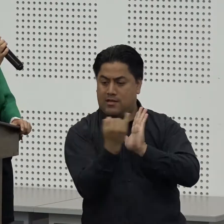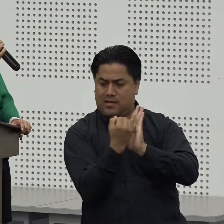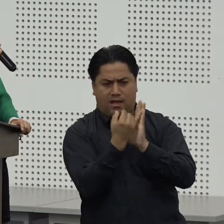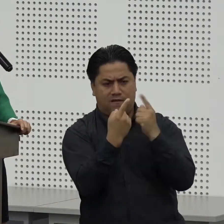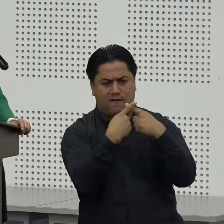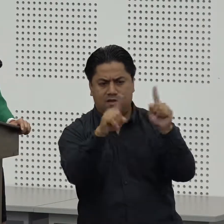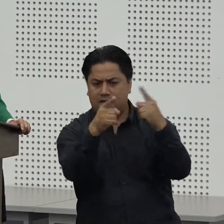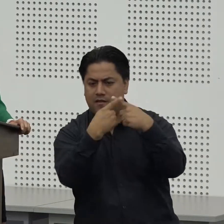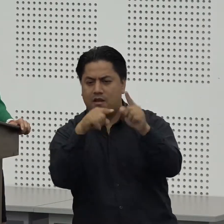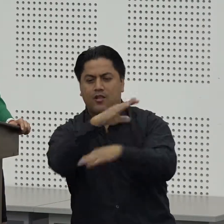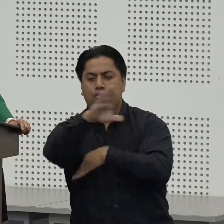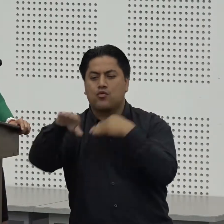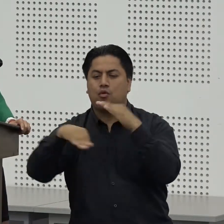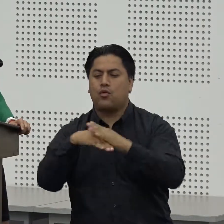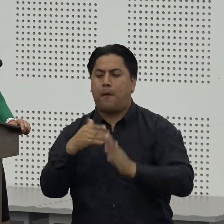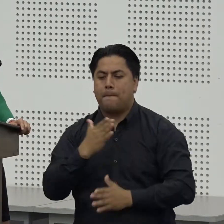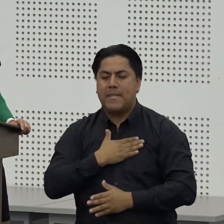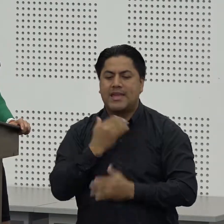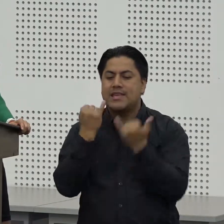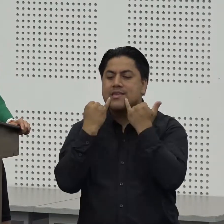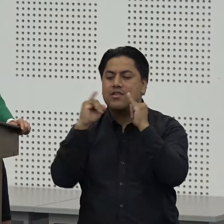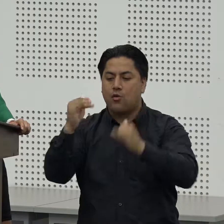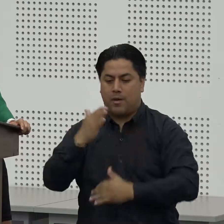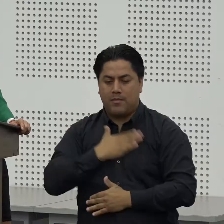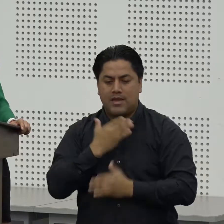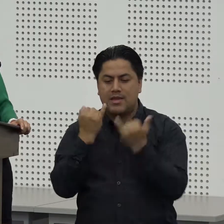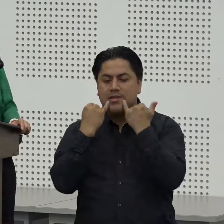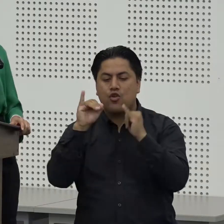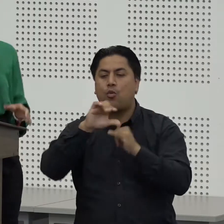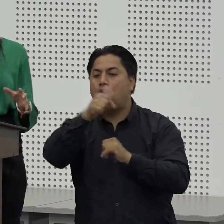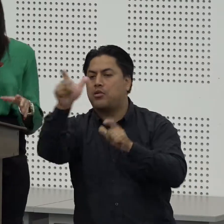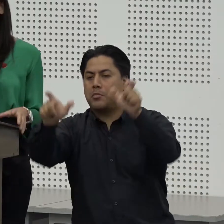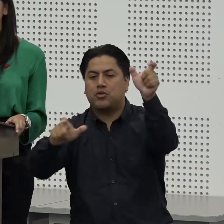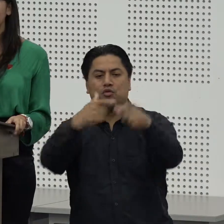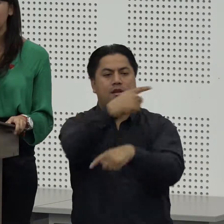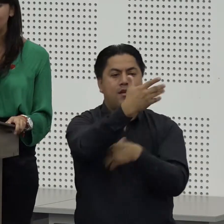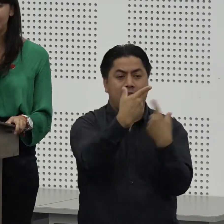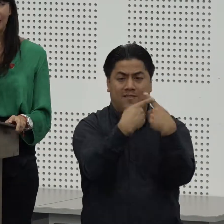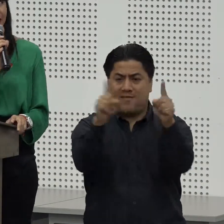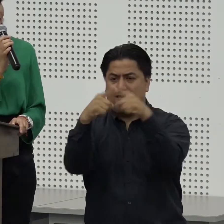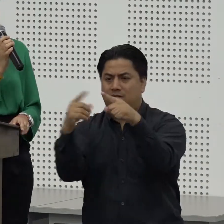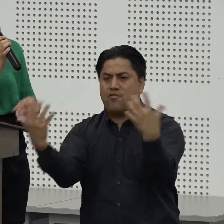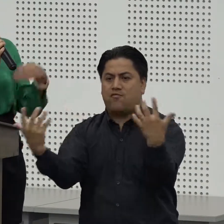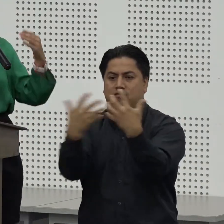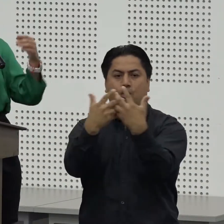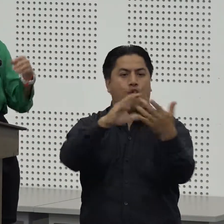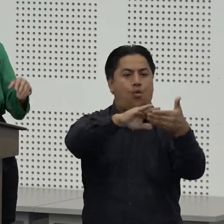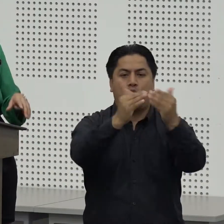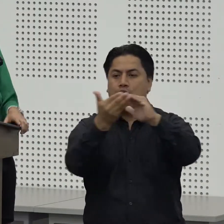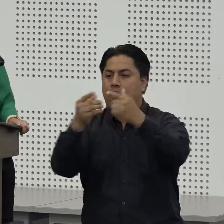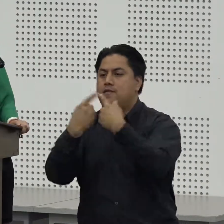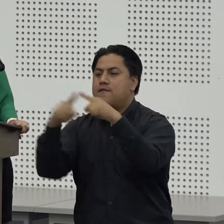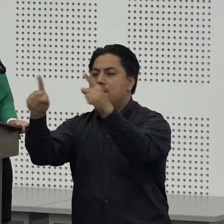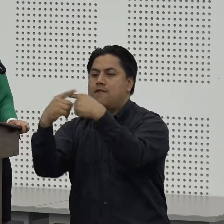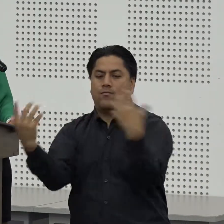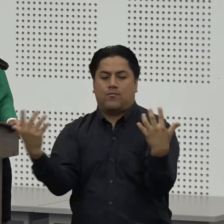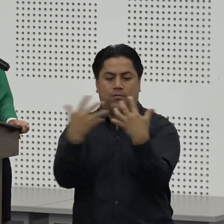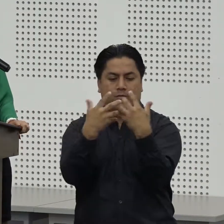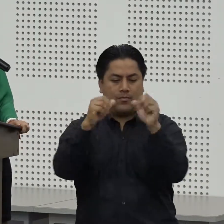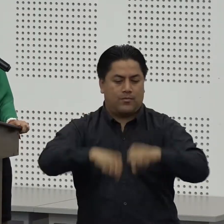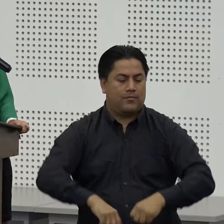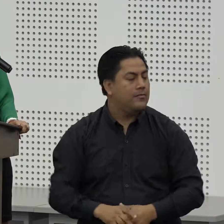lingüística el derecho a relacionarse y asociarse con otros miembros de esta comunidad siguiente por favor